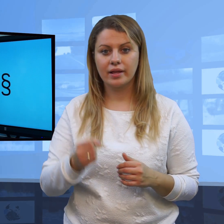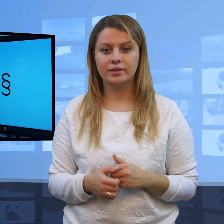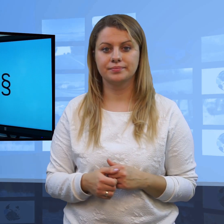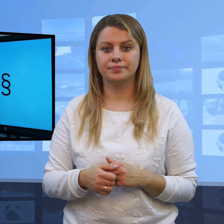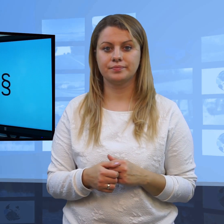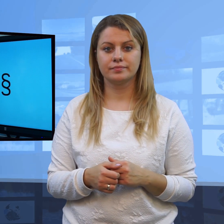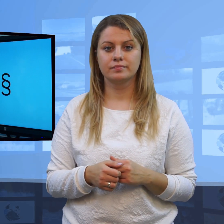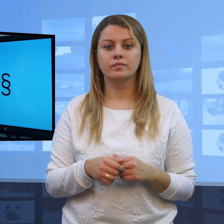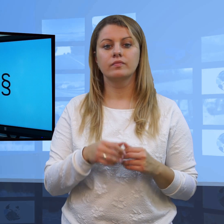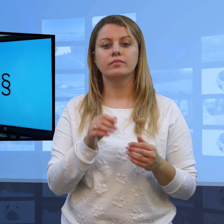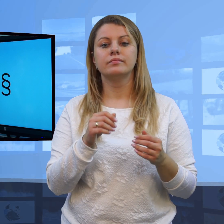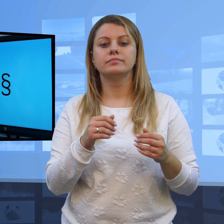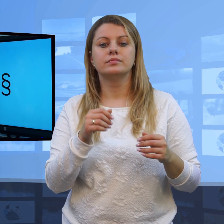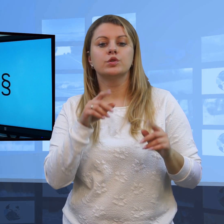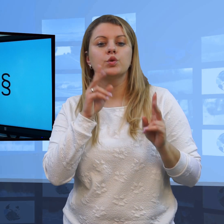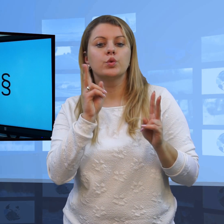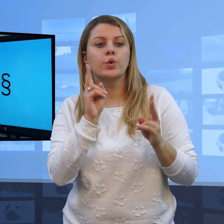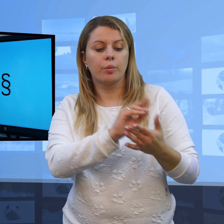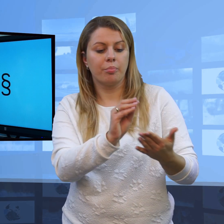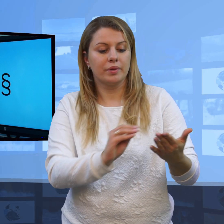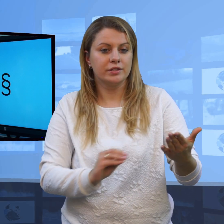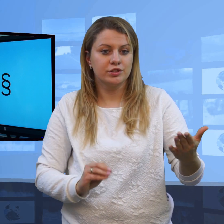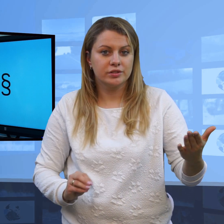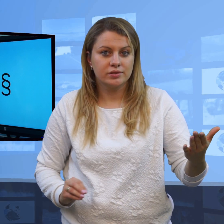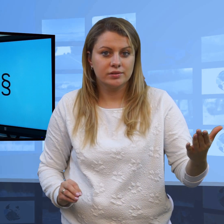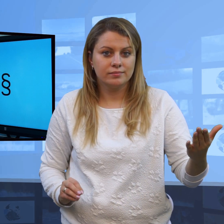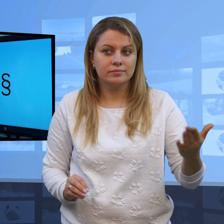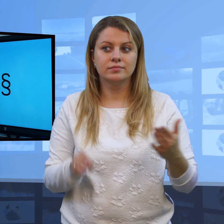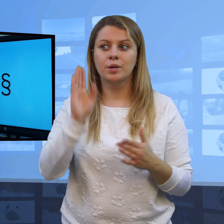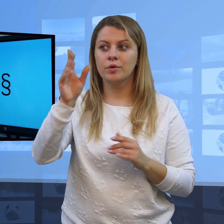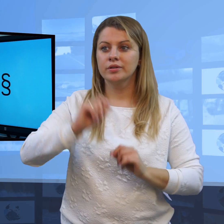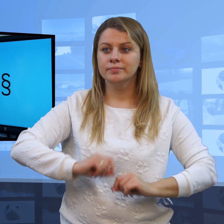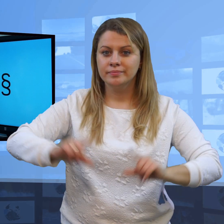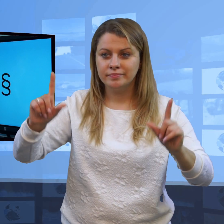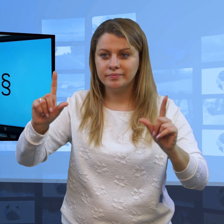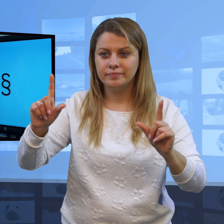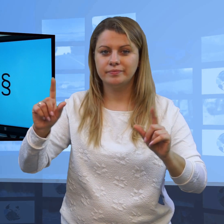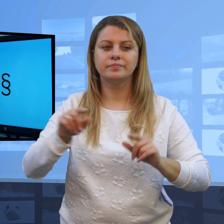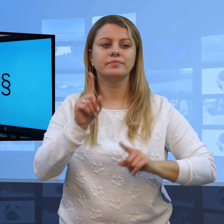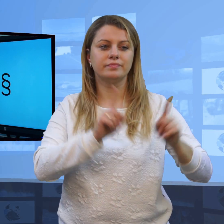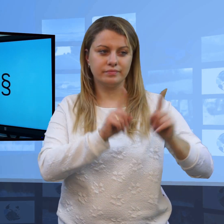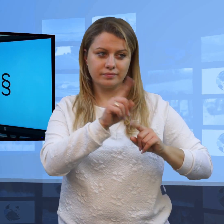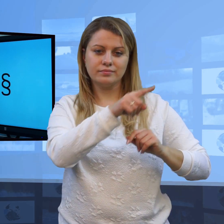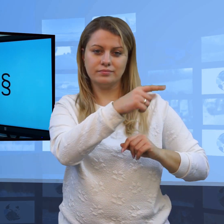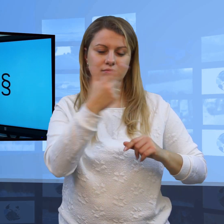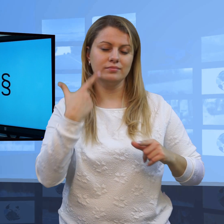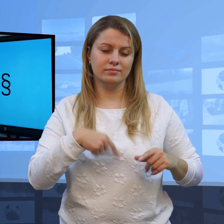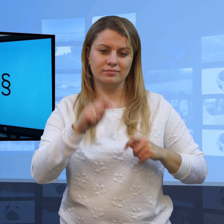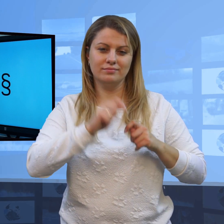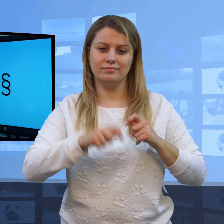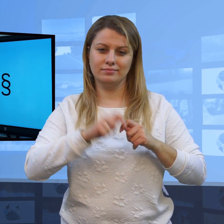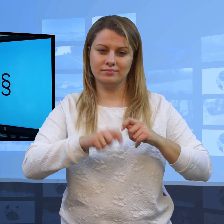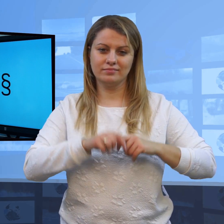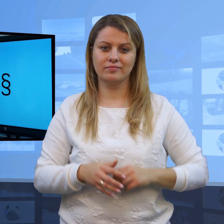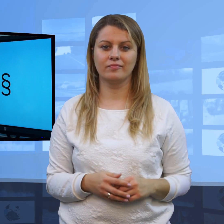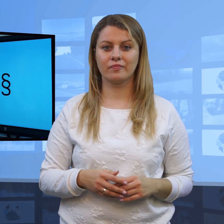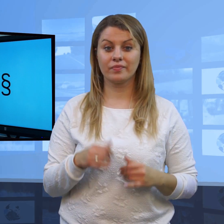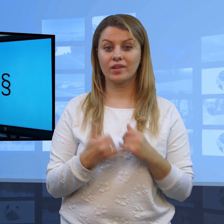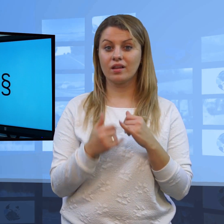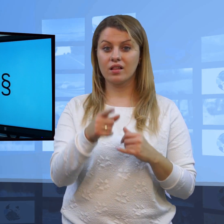które dana osoba zażyczyła. To się nazywa autoryzacja. I dziennikarz musi o tym pamiętać, bo jeżeli